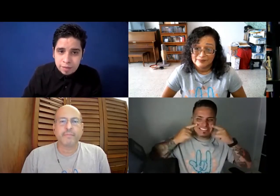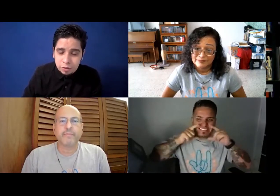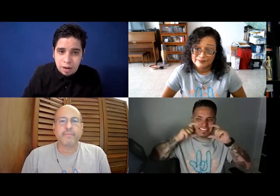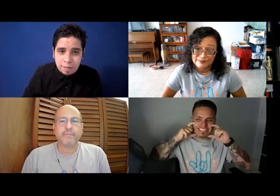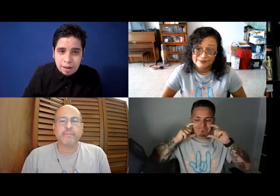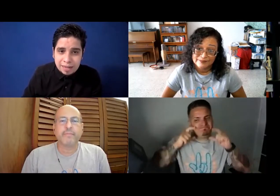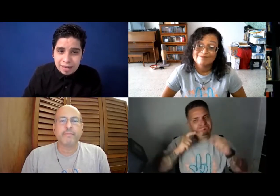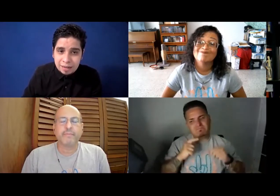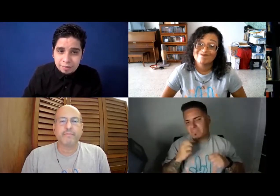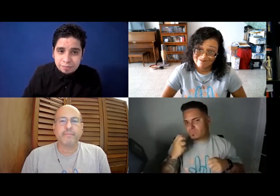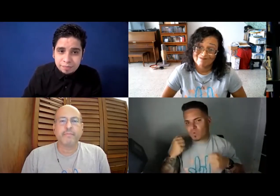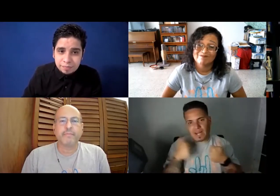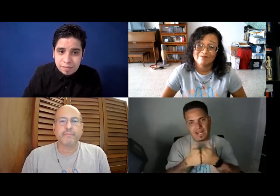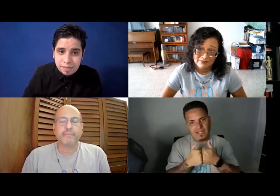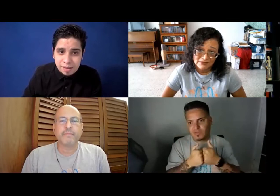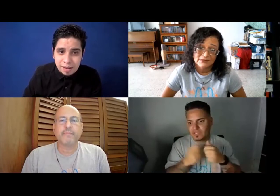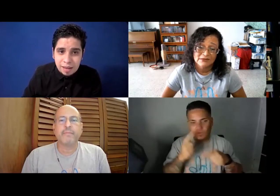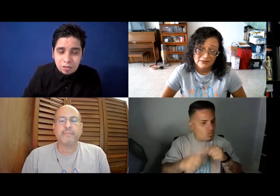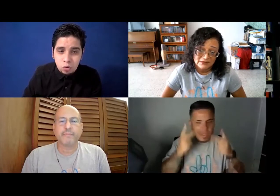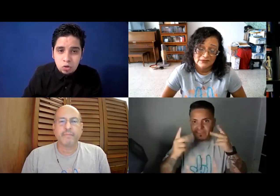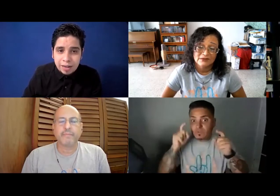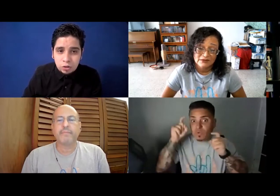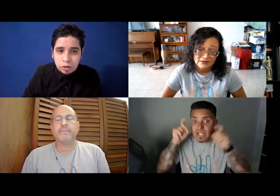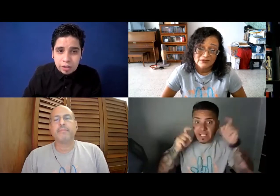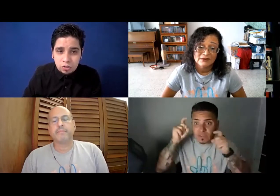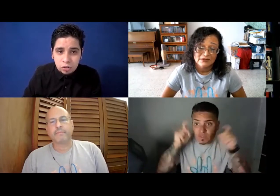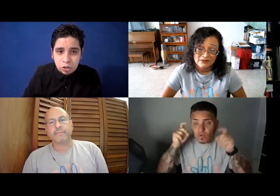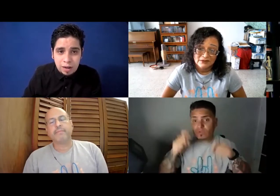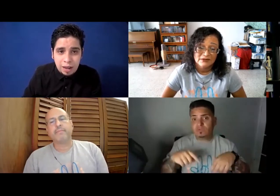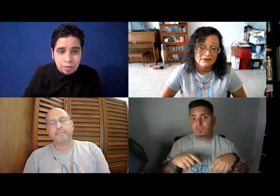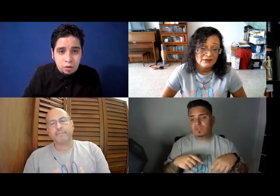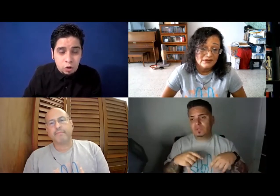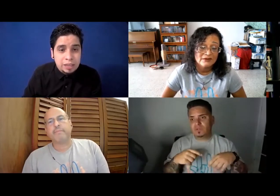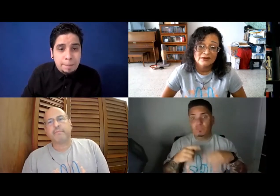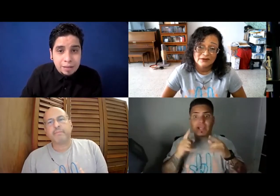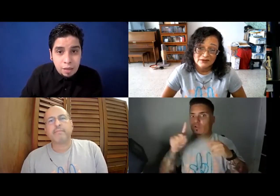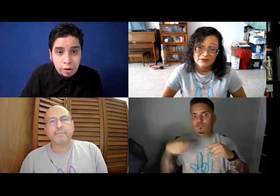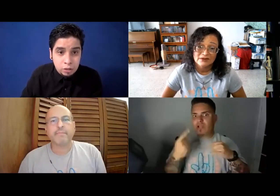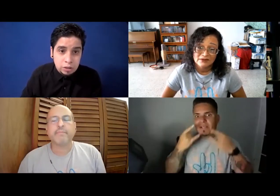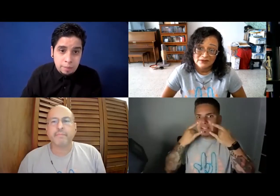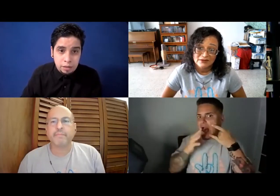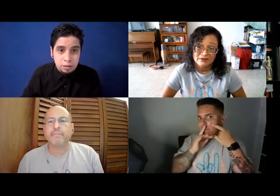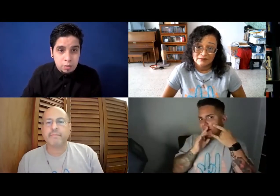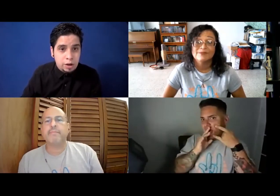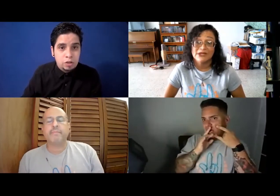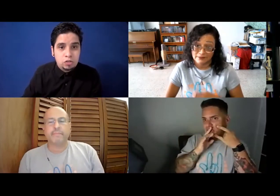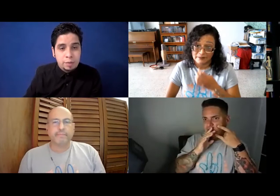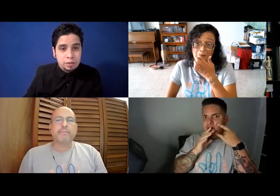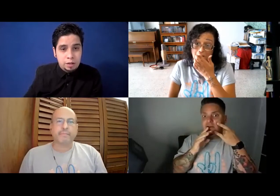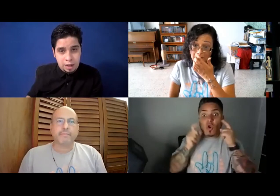esto de las mascarillas es un reto que nosotros, ¿verdad? nos quita parte de los gestos también, porque no es solamente la